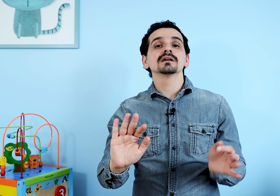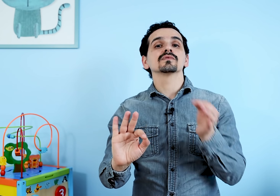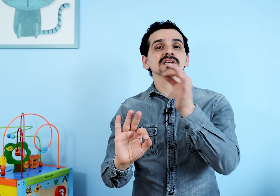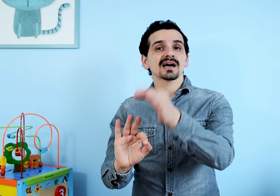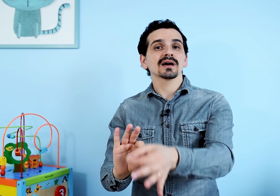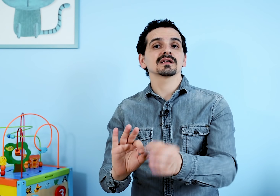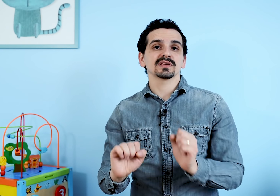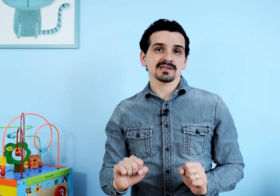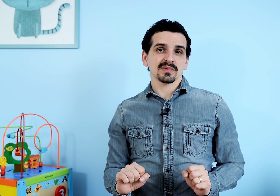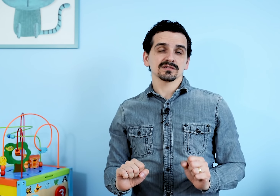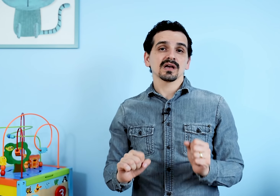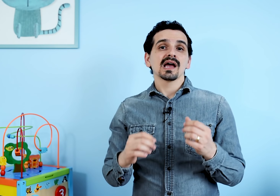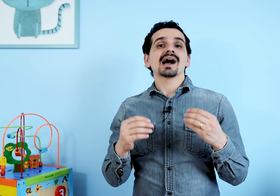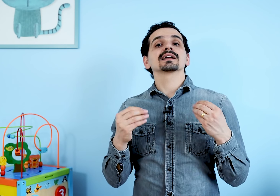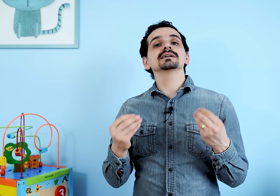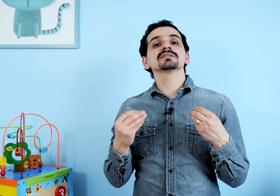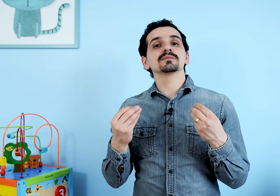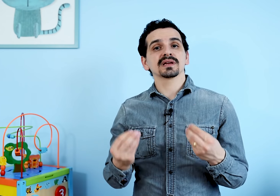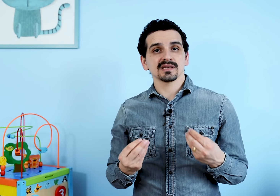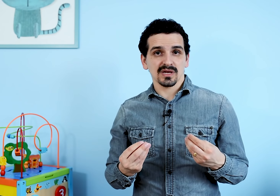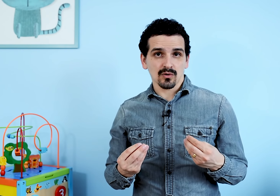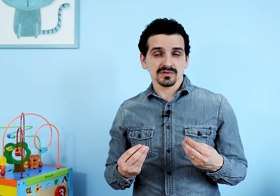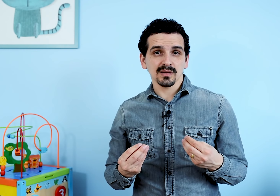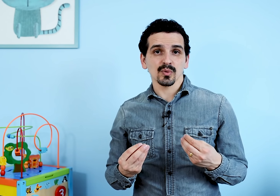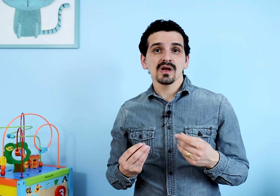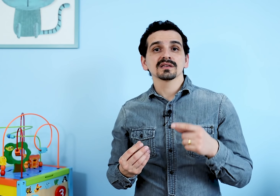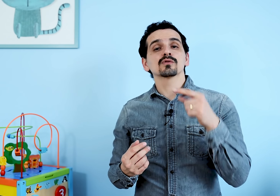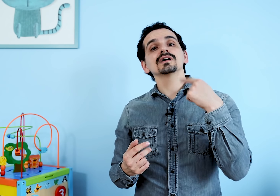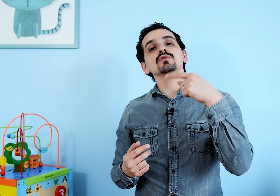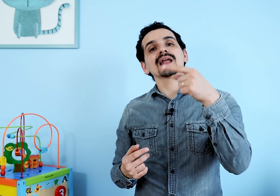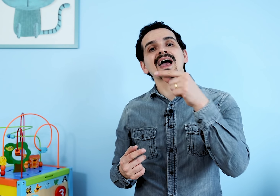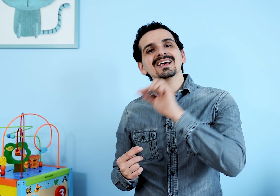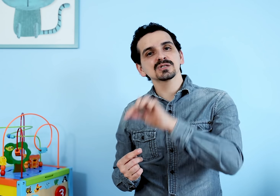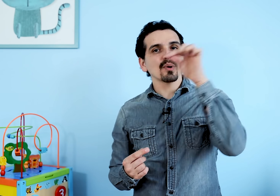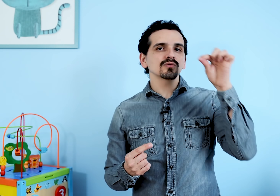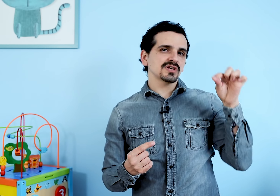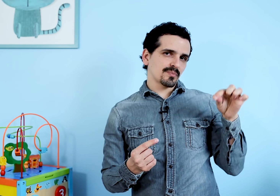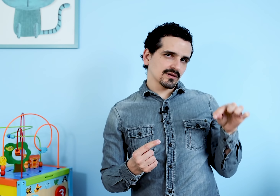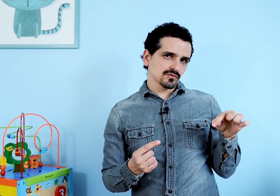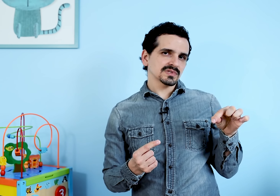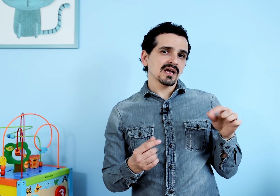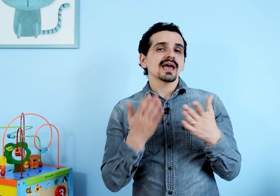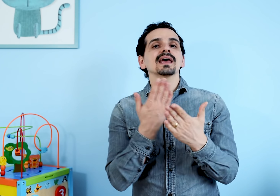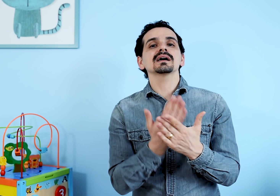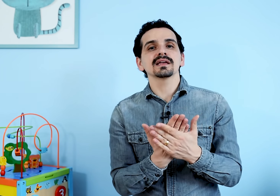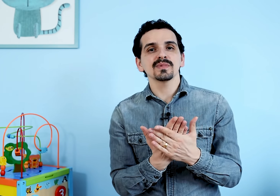Você dá a banana imediatamente. A criança vai perceber com o tempo que quando ela responde a pergunta, ela ganha